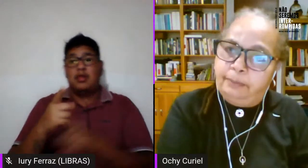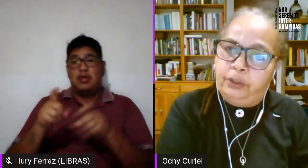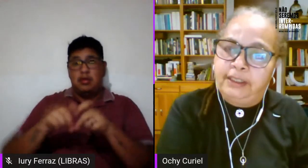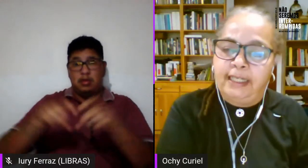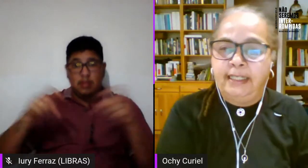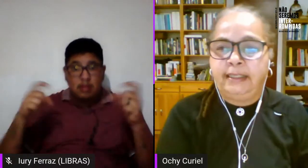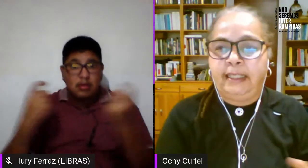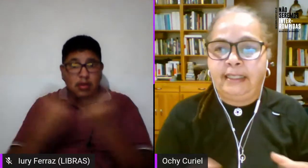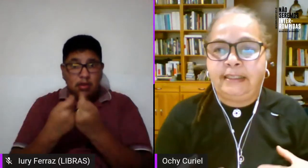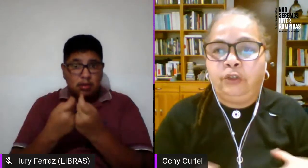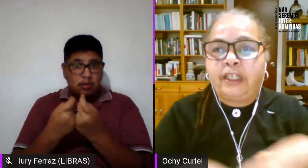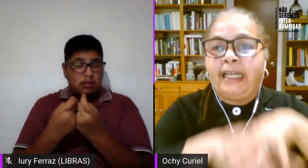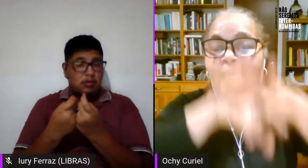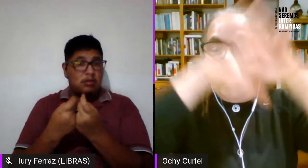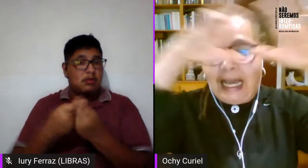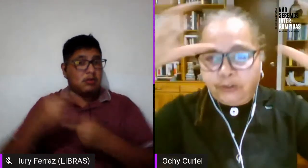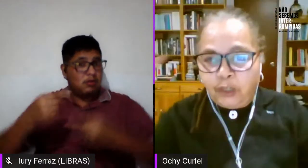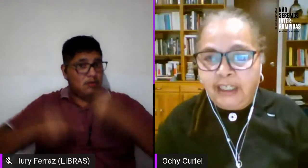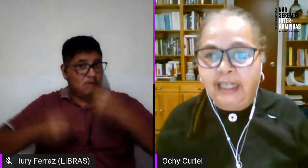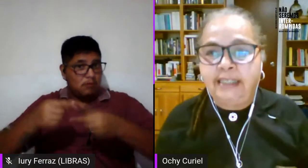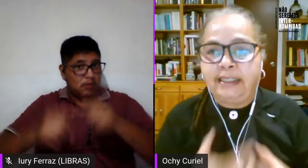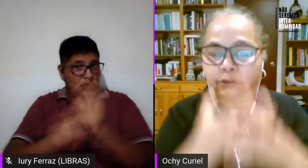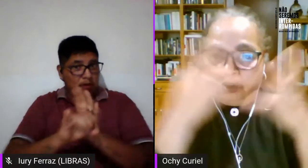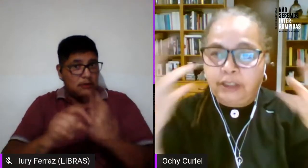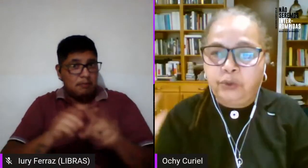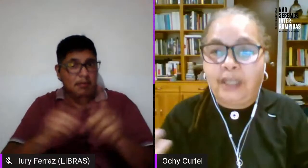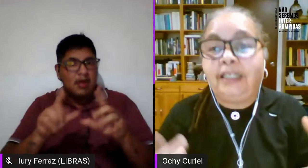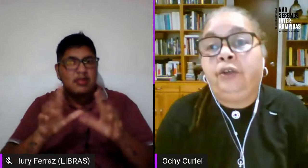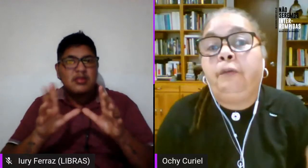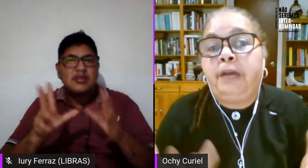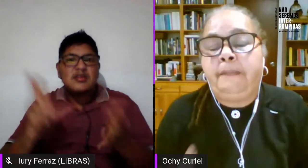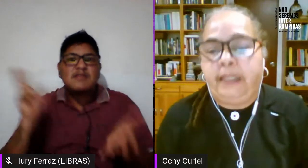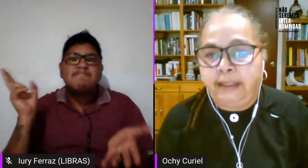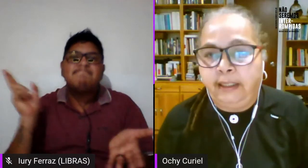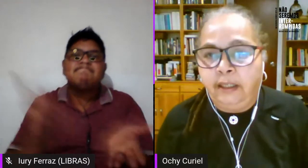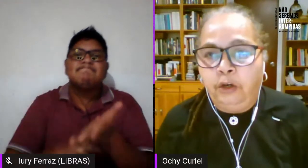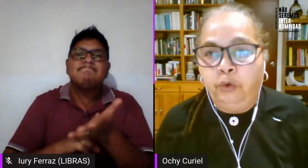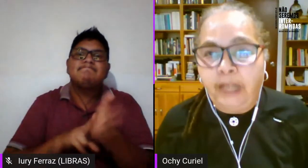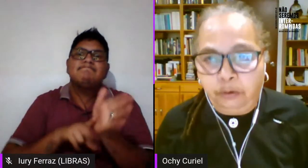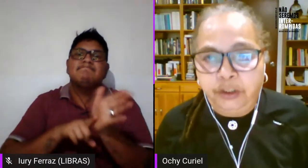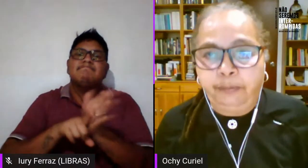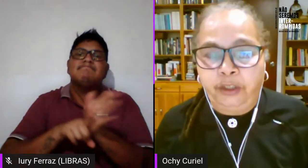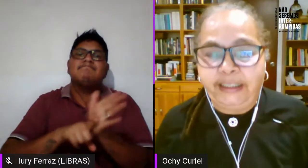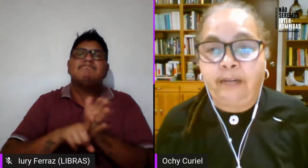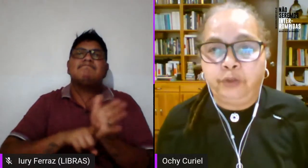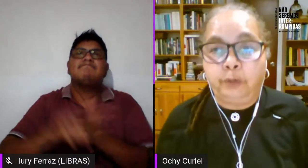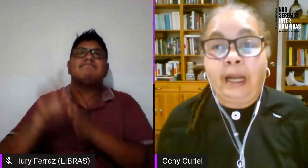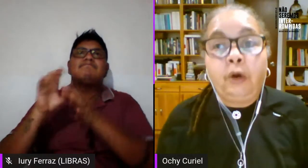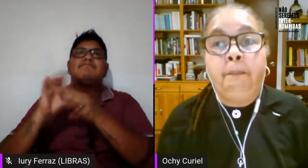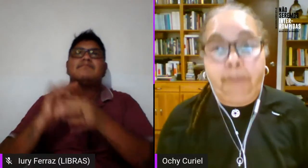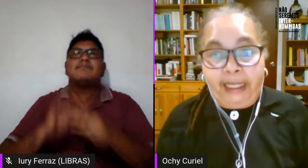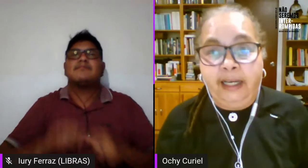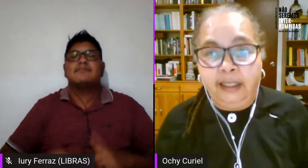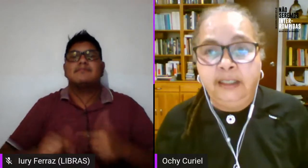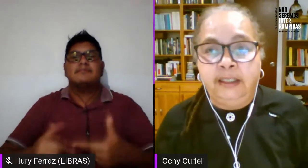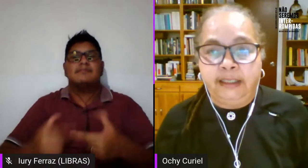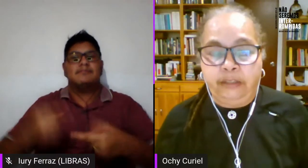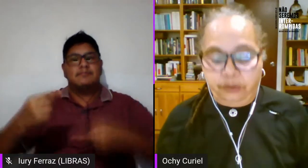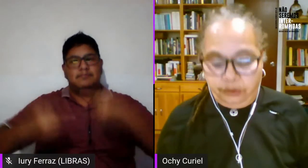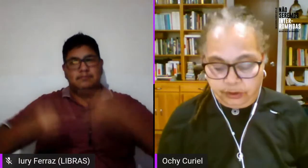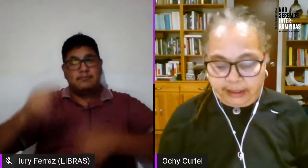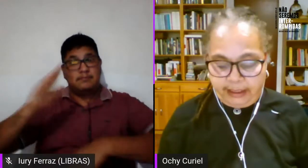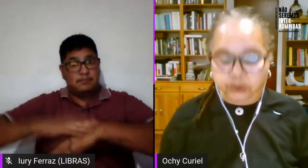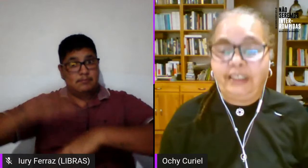se basa en la política de identidad sino que hace un análisis contextual y obviamente una lucha política mucho más compleja